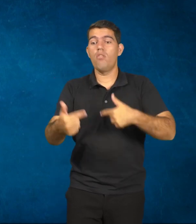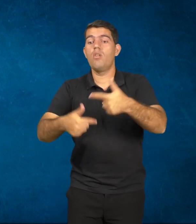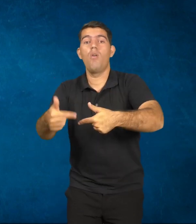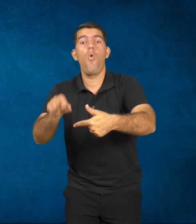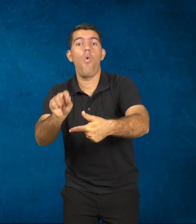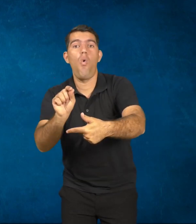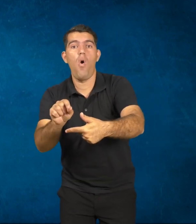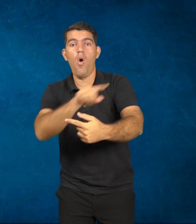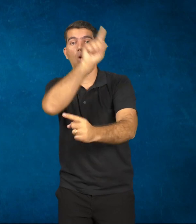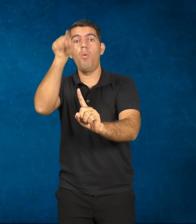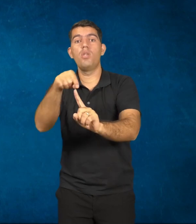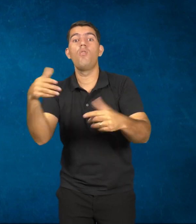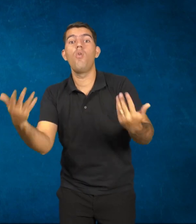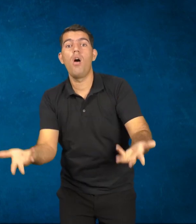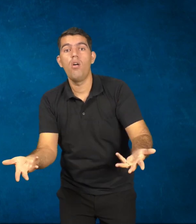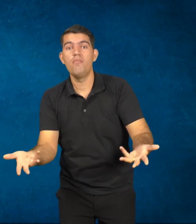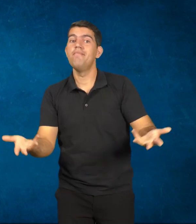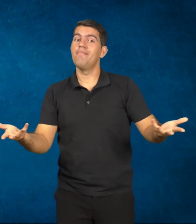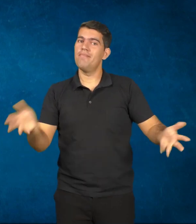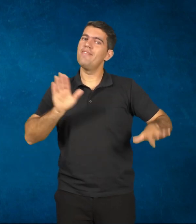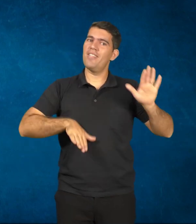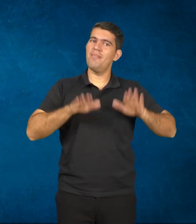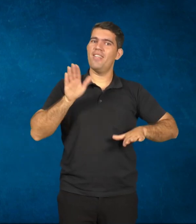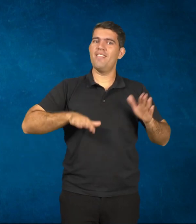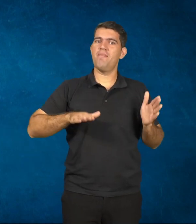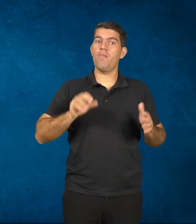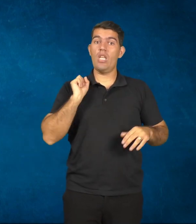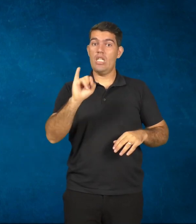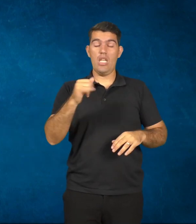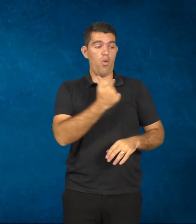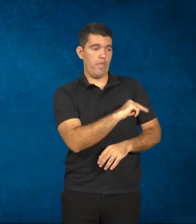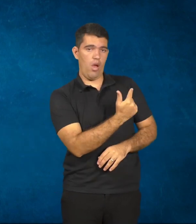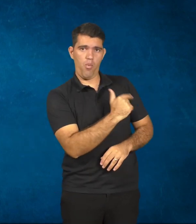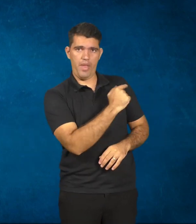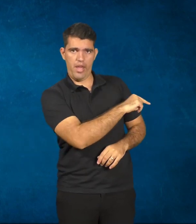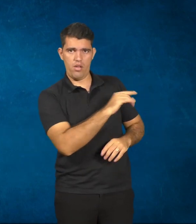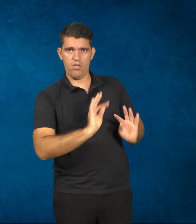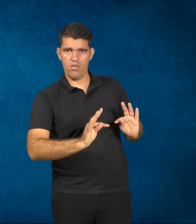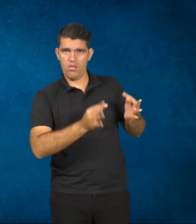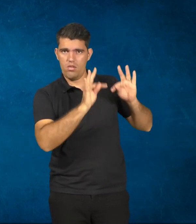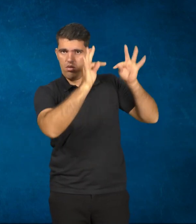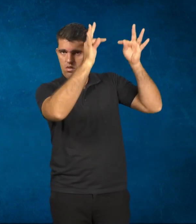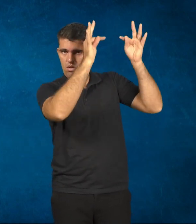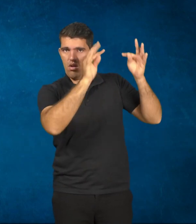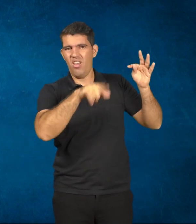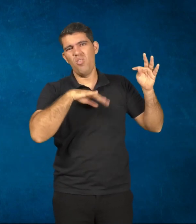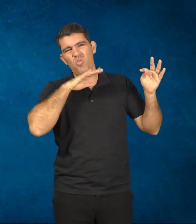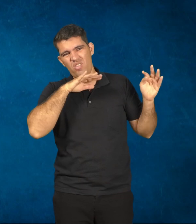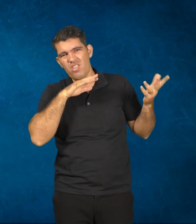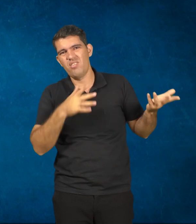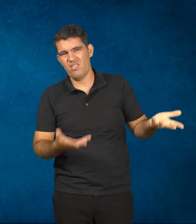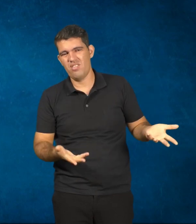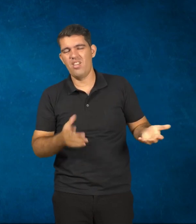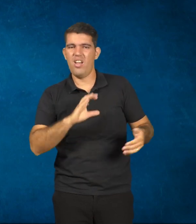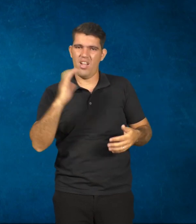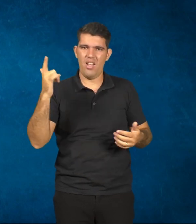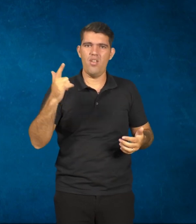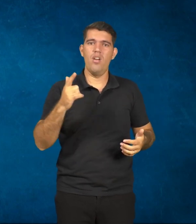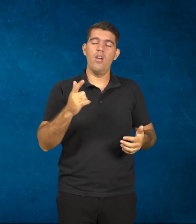o objetivo que se quer alcançar. Não ter essa tecnologia disponível é ruim, porque ela poderia